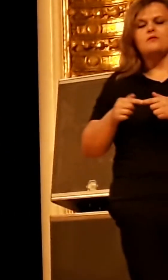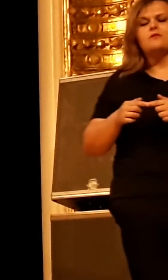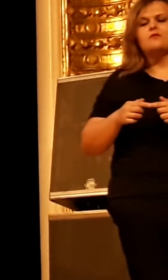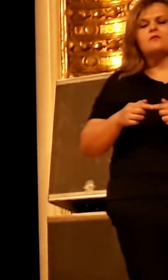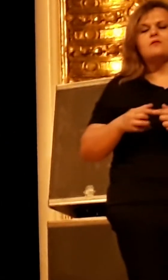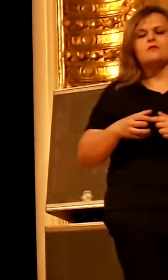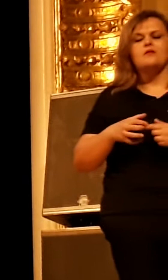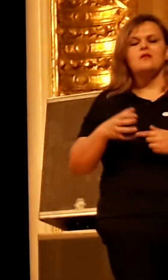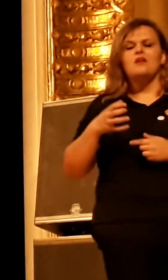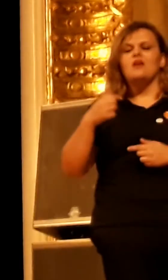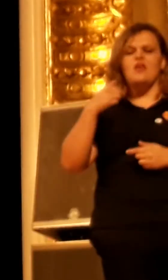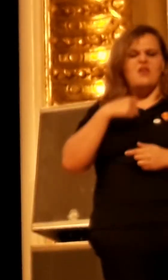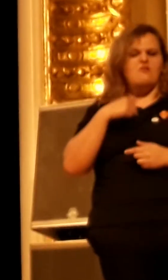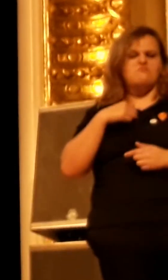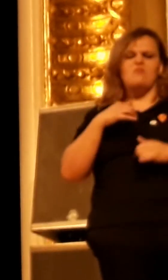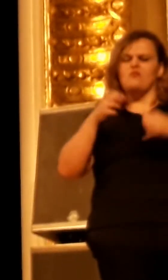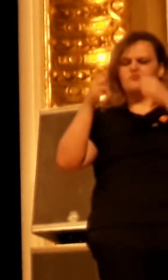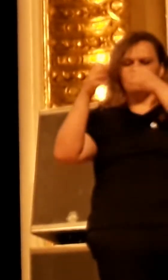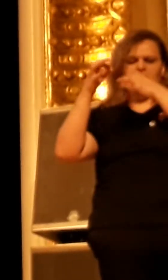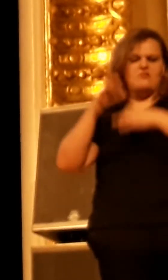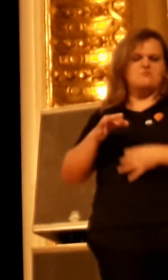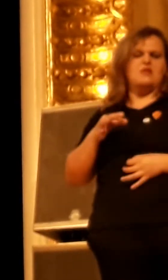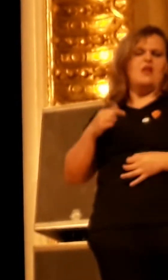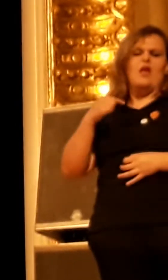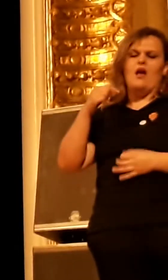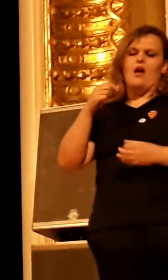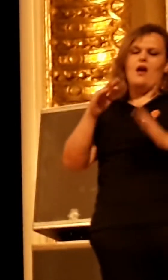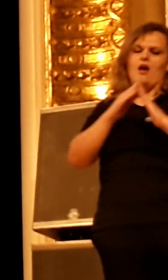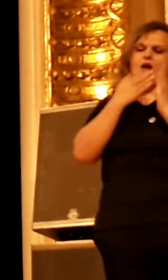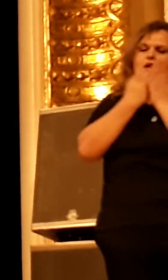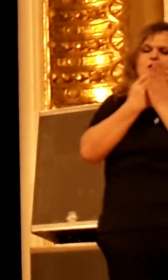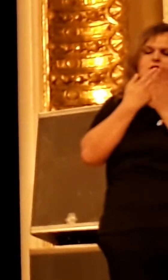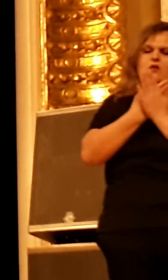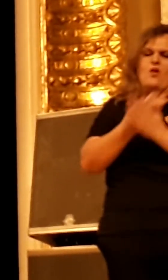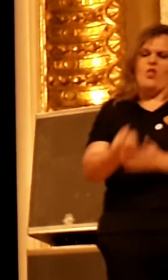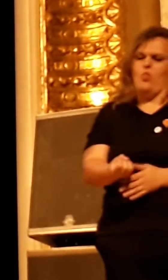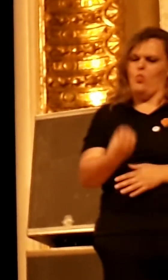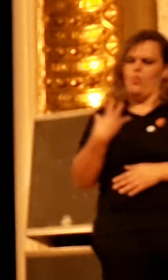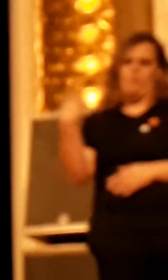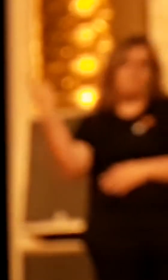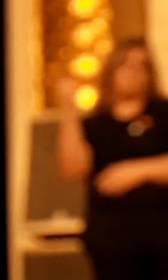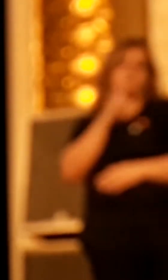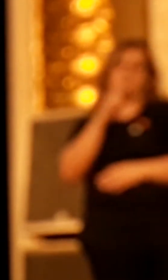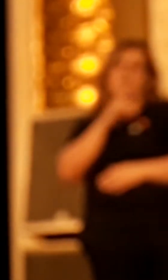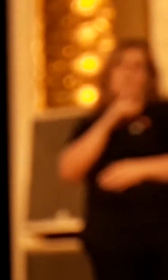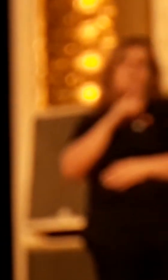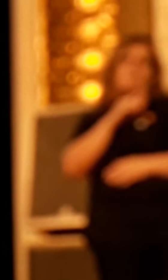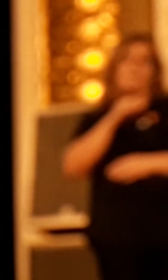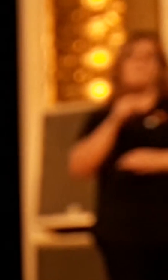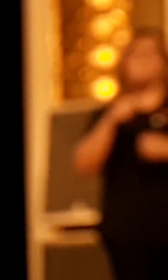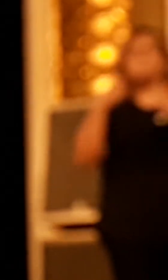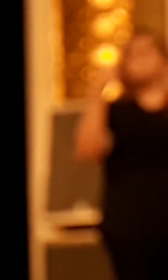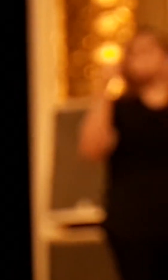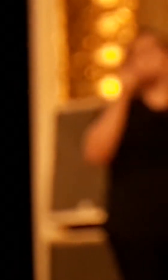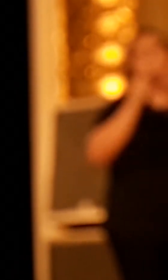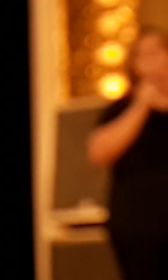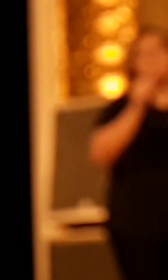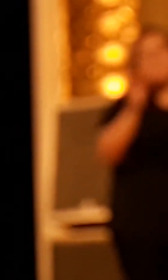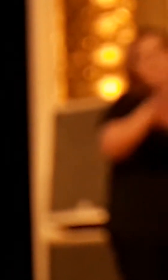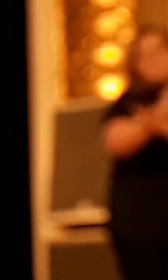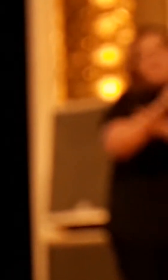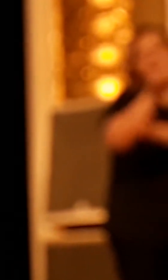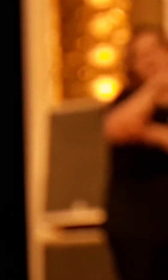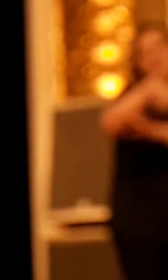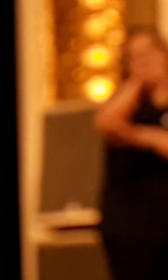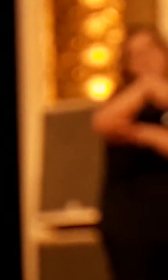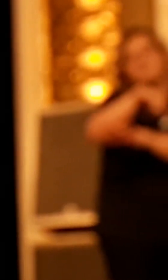que eu não vou autorizar uma creche nova enquanto as creches que já foram autorizadas não vierem a serem concluídas,